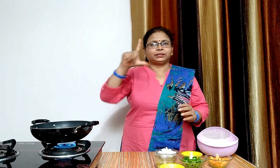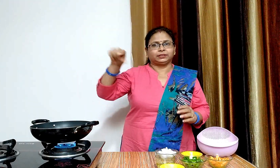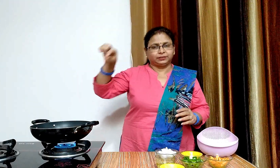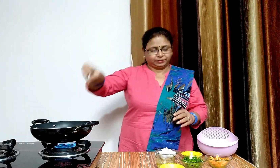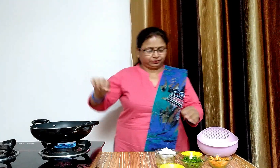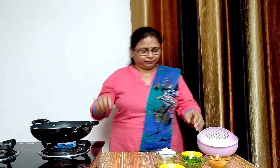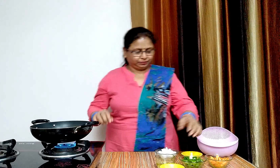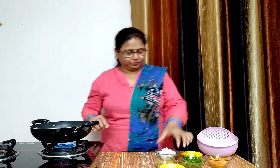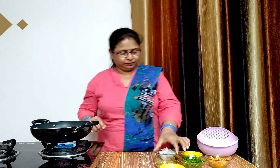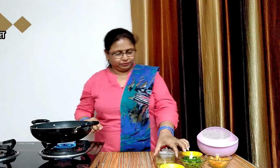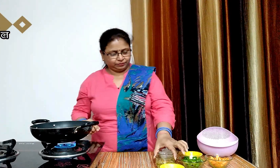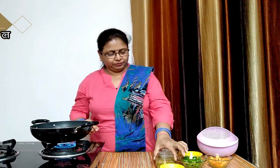करेंगे